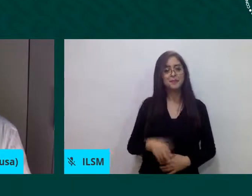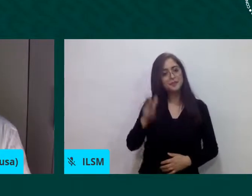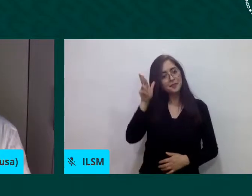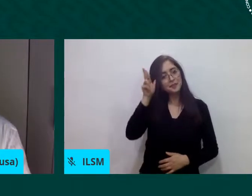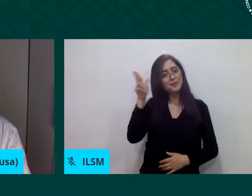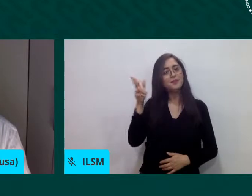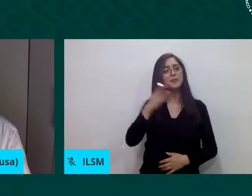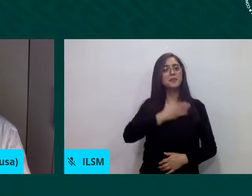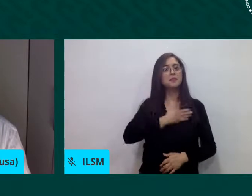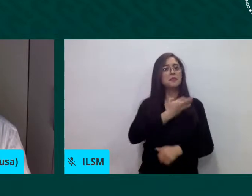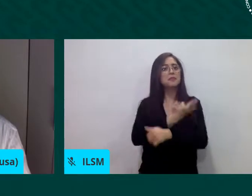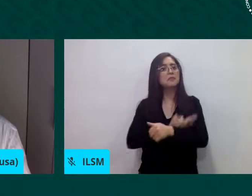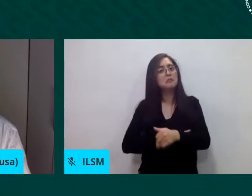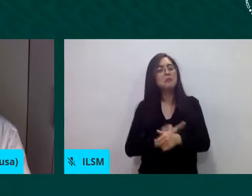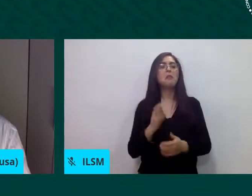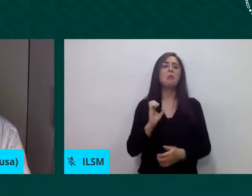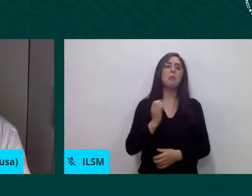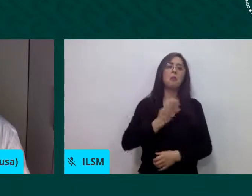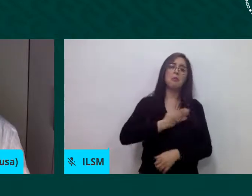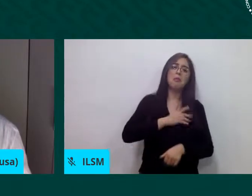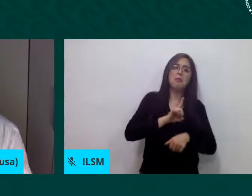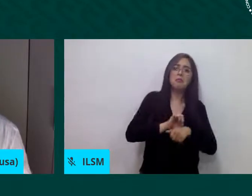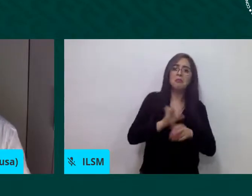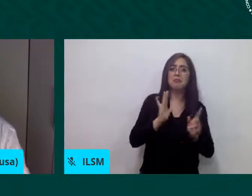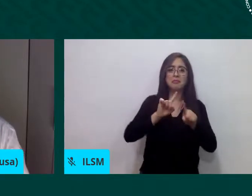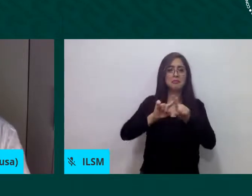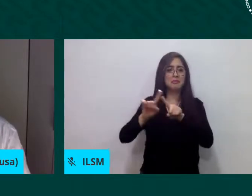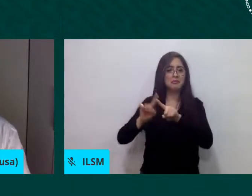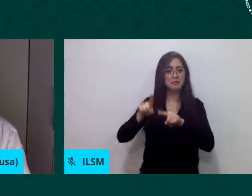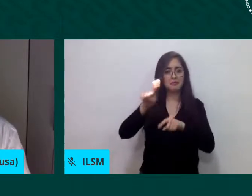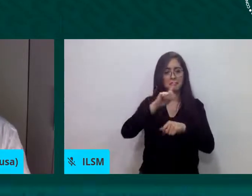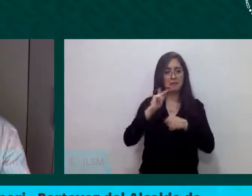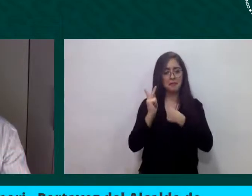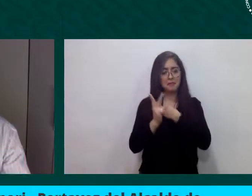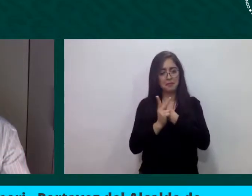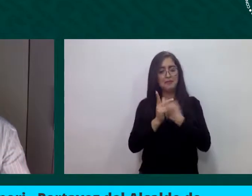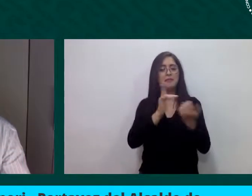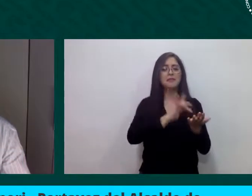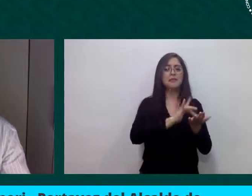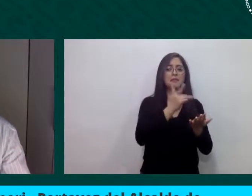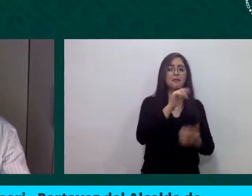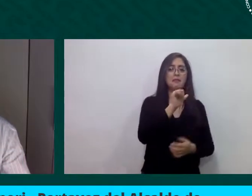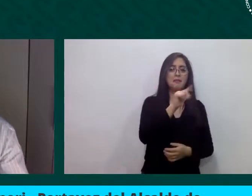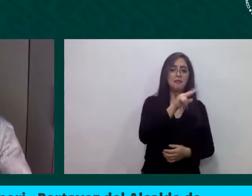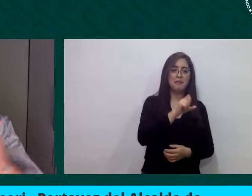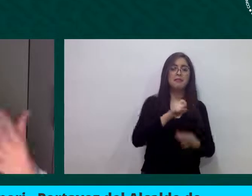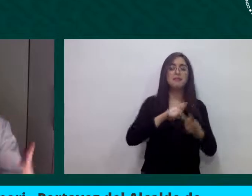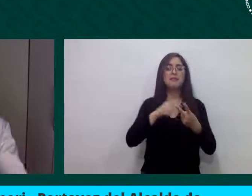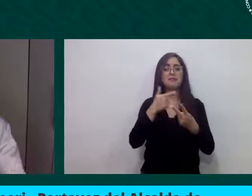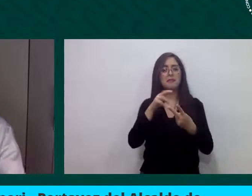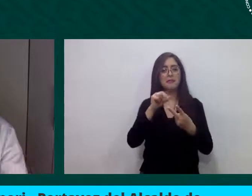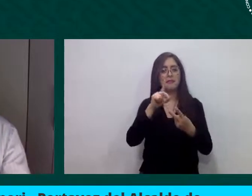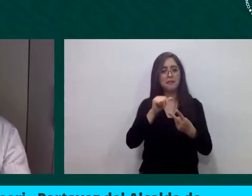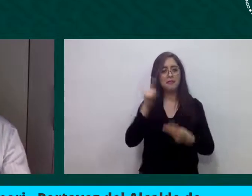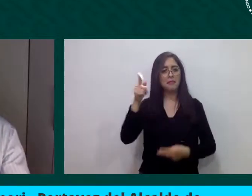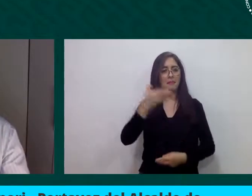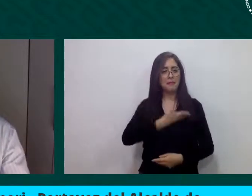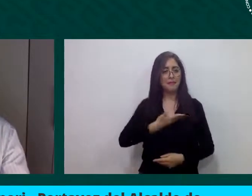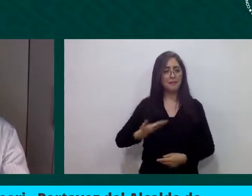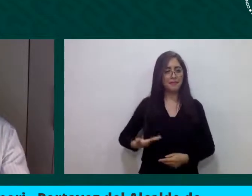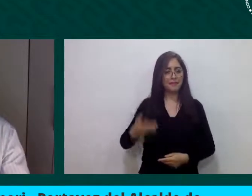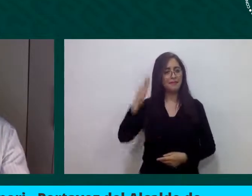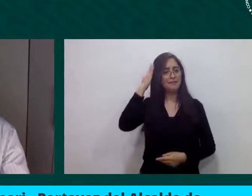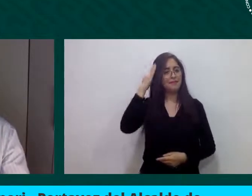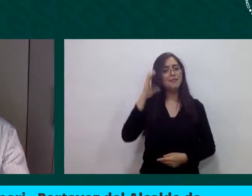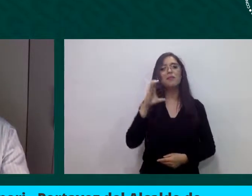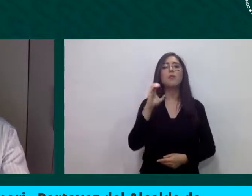gracias Andrés y gracias a Geraldina González, presidente de COPRED, y gracias a todo lo que está organizando